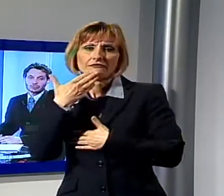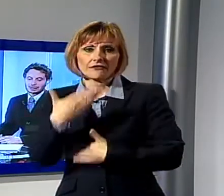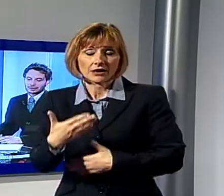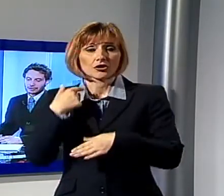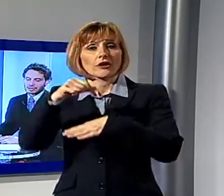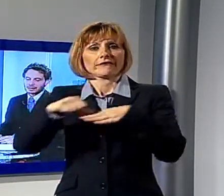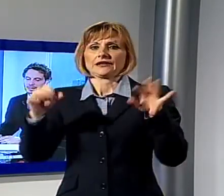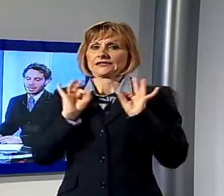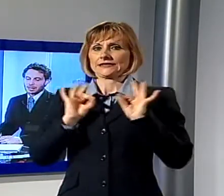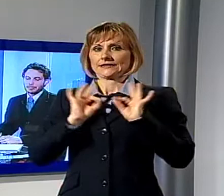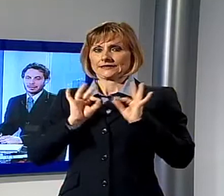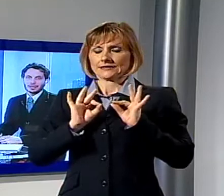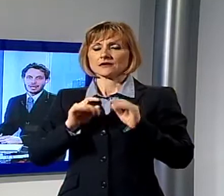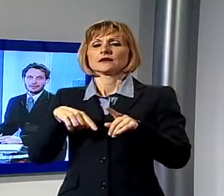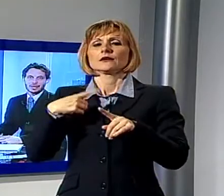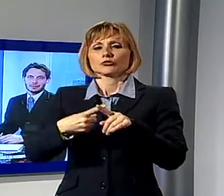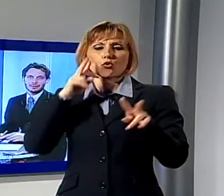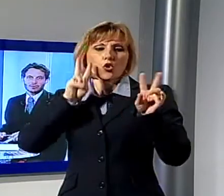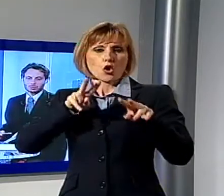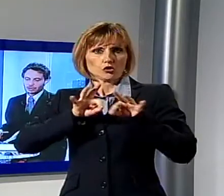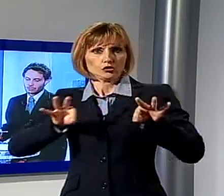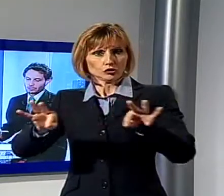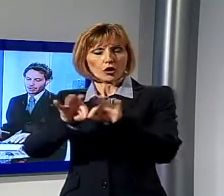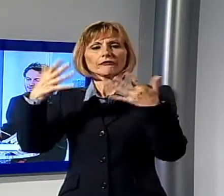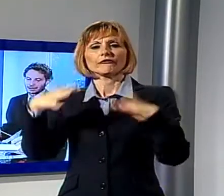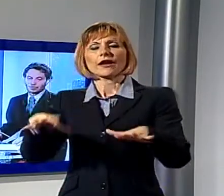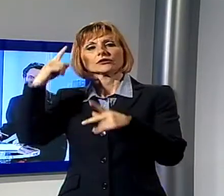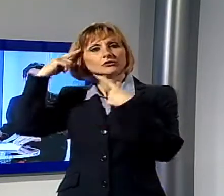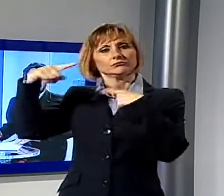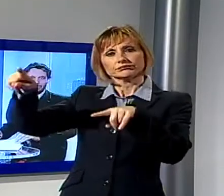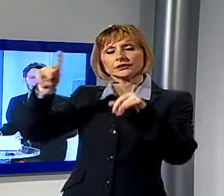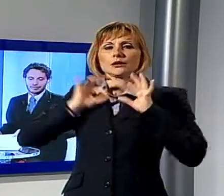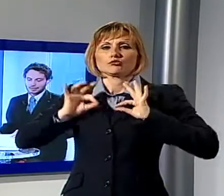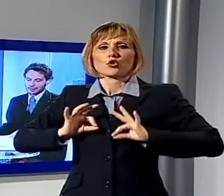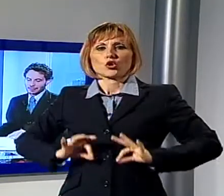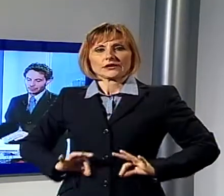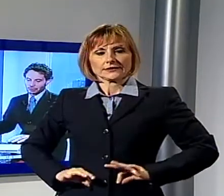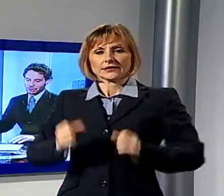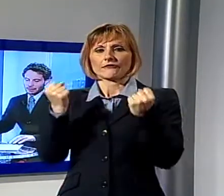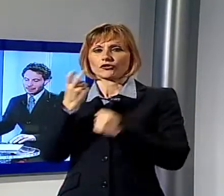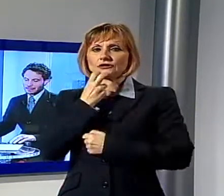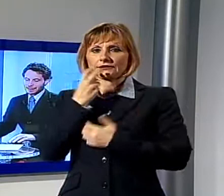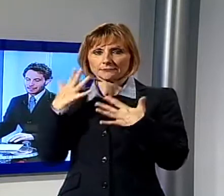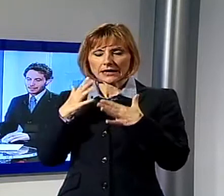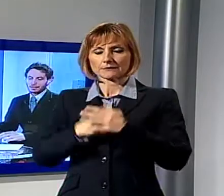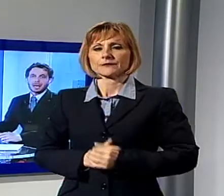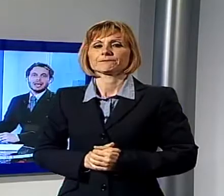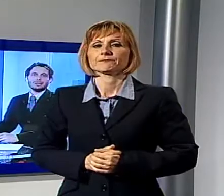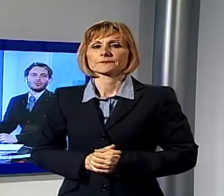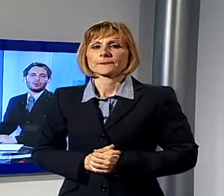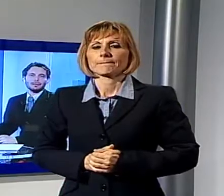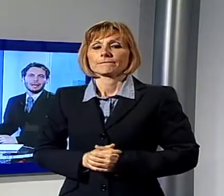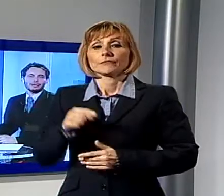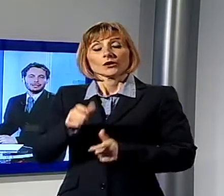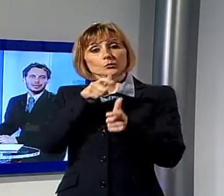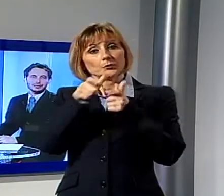ci sono stati feriti per i rilievi e è intervenuta una volante del commissariato di polizia di Forte dei Marmi. E